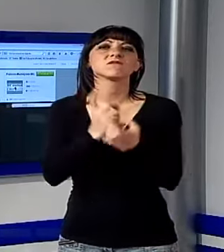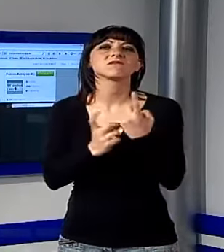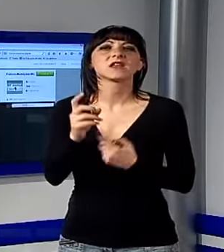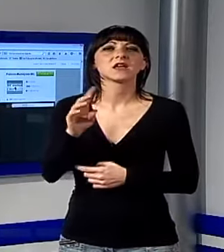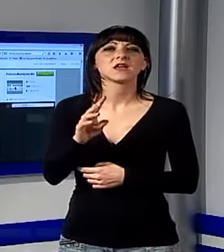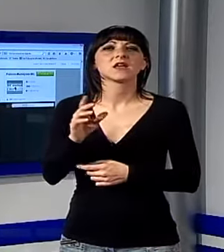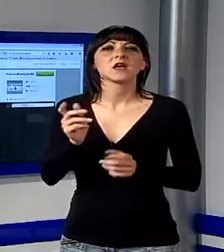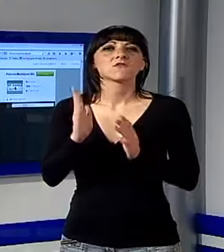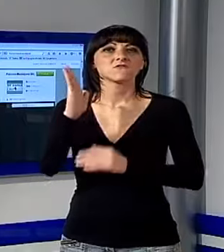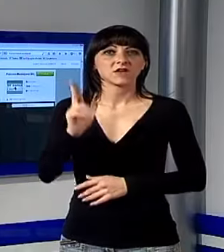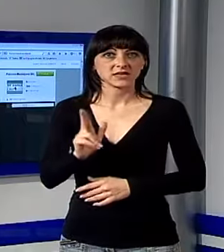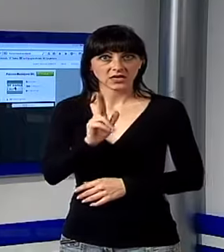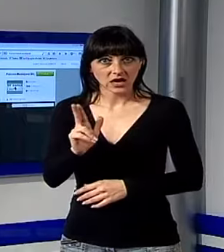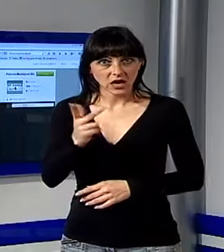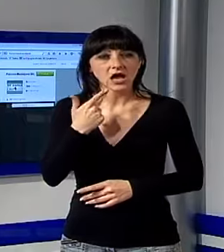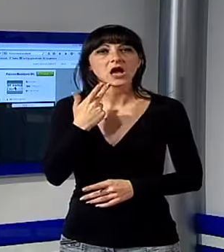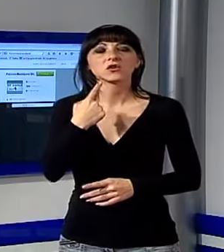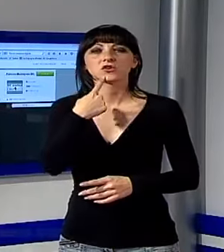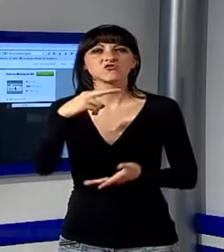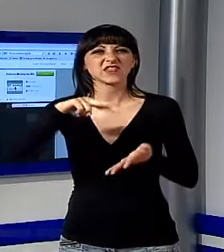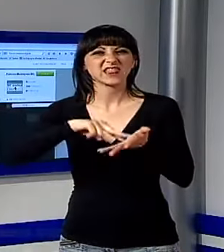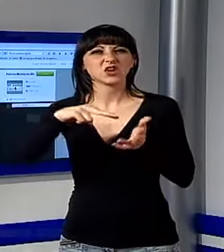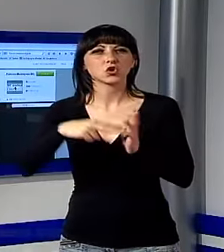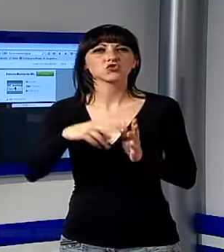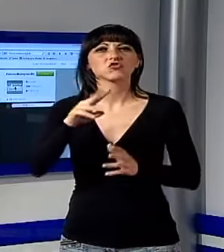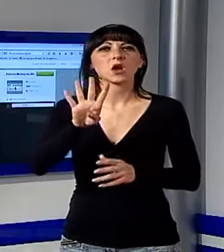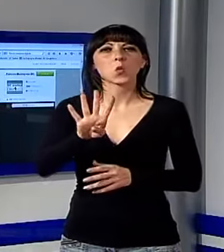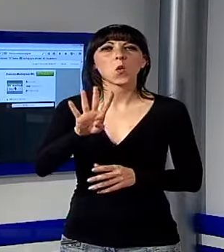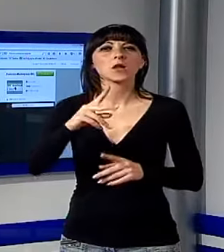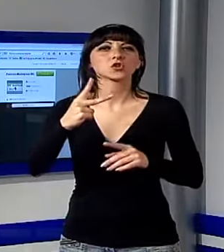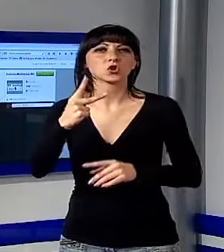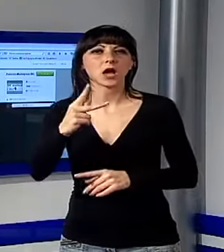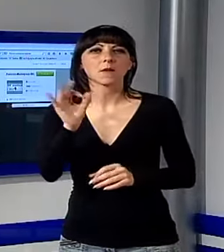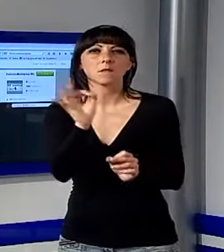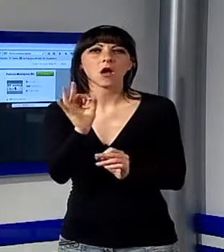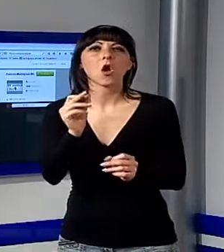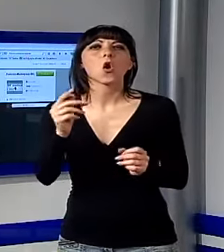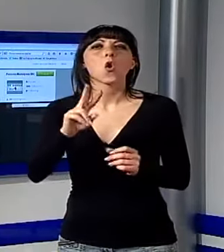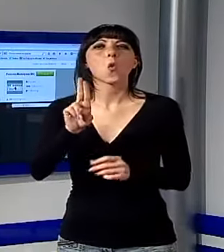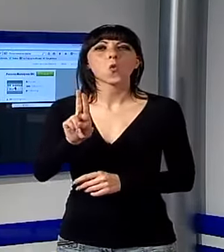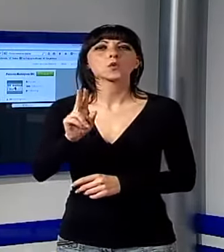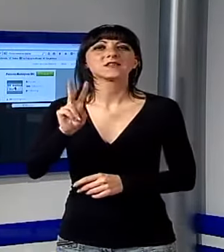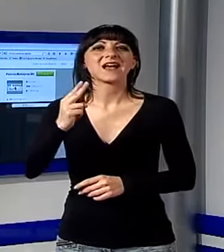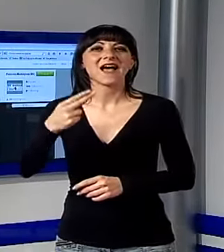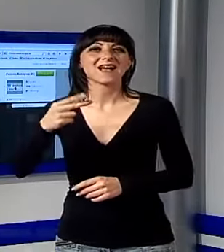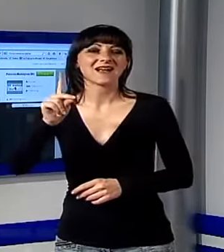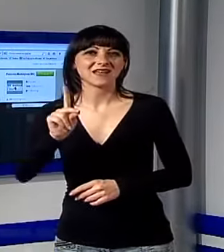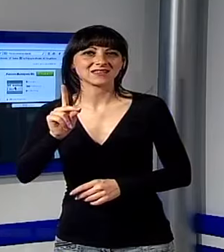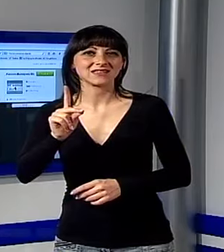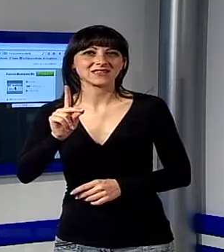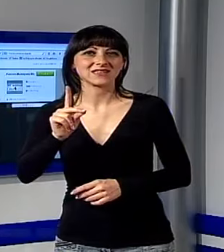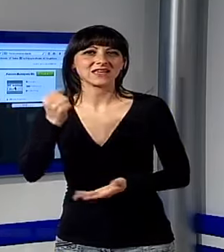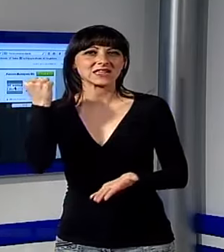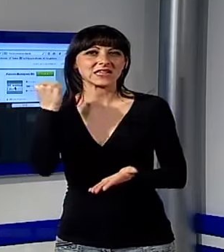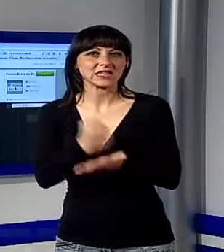la produzione in tecnologia 4K oppure ultra HD della canonizzazione dei papi sia stato il segno evidente